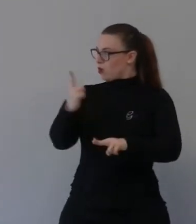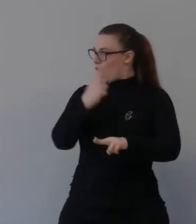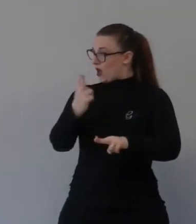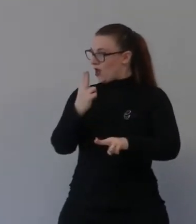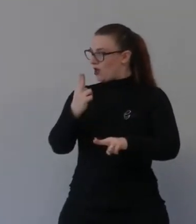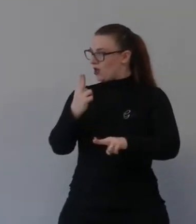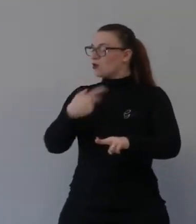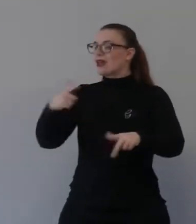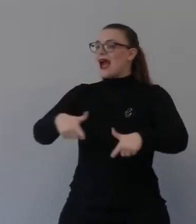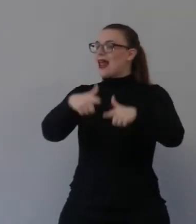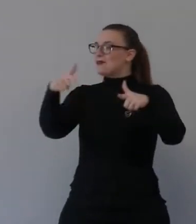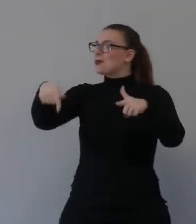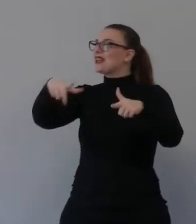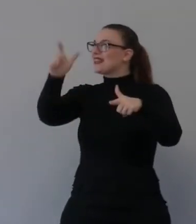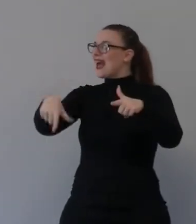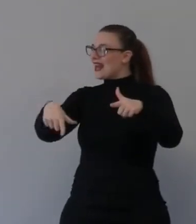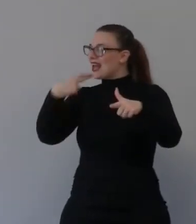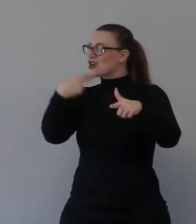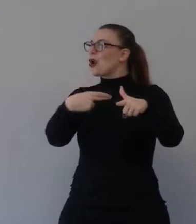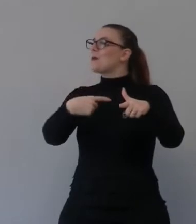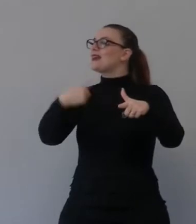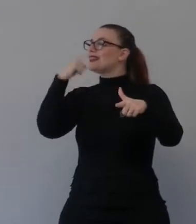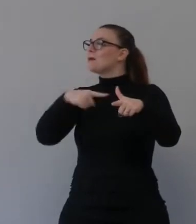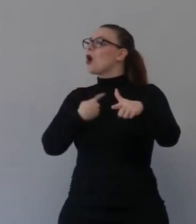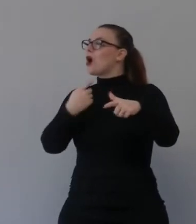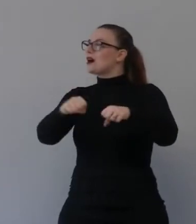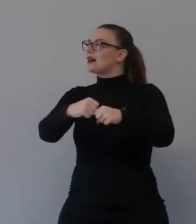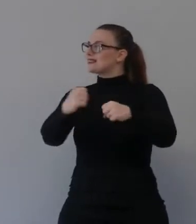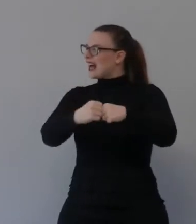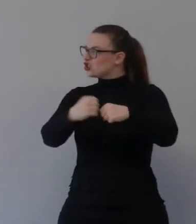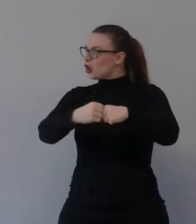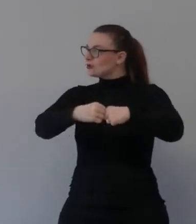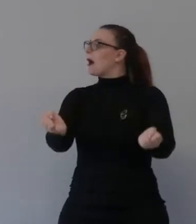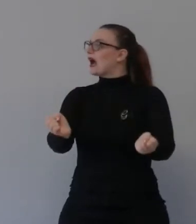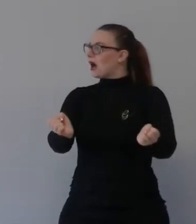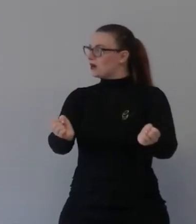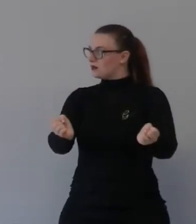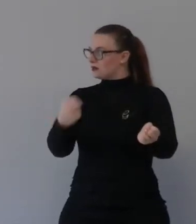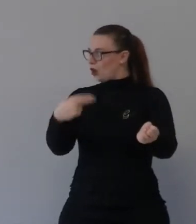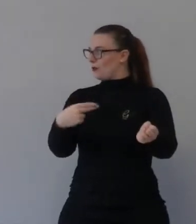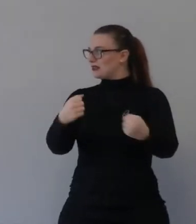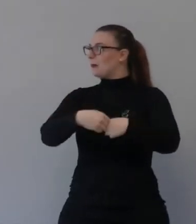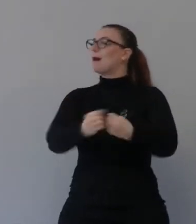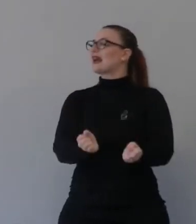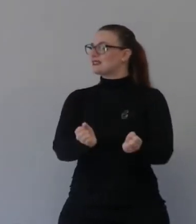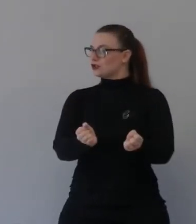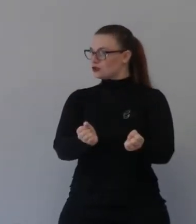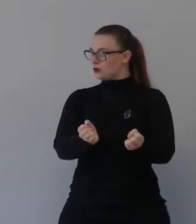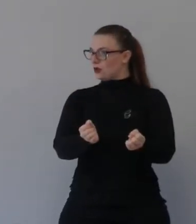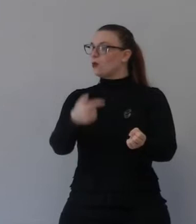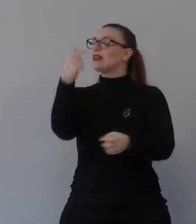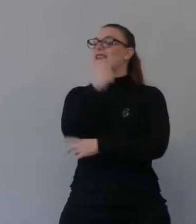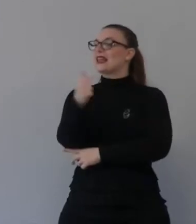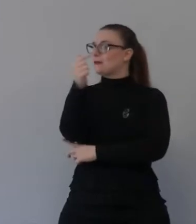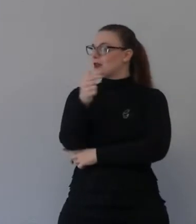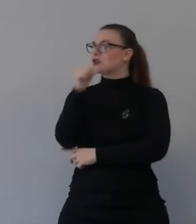l'albero è in grado di ricrescere dove essere stato tagliato e bruciato il terebinto è utilizzato come